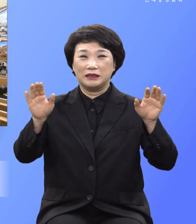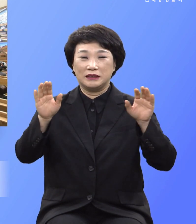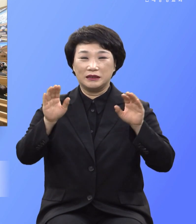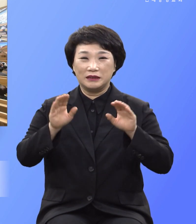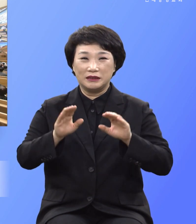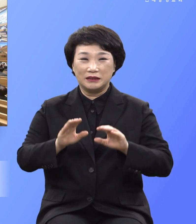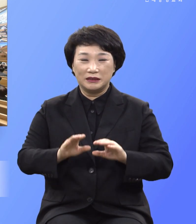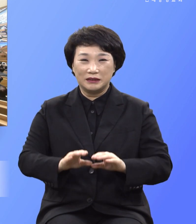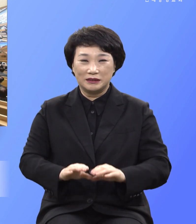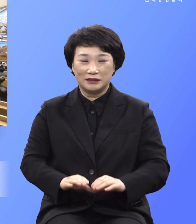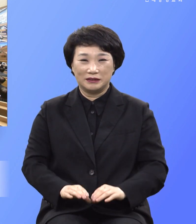우리